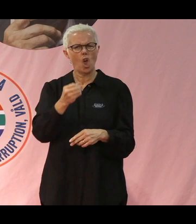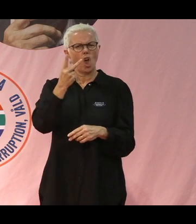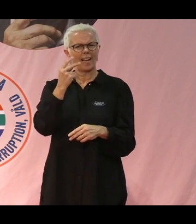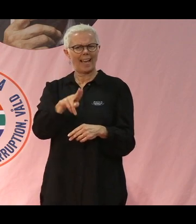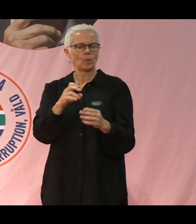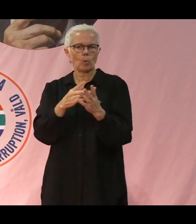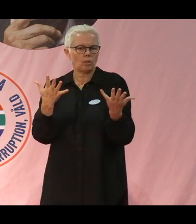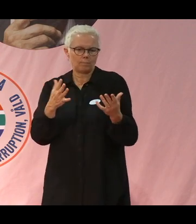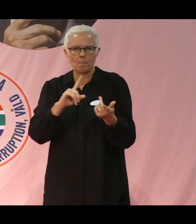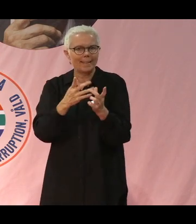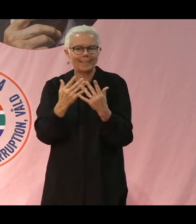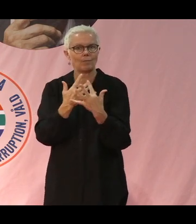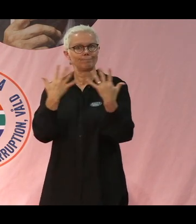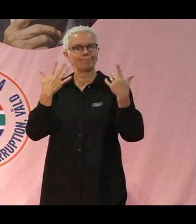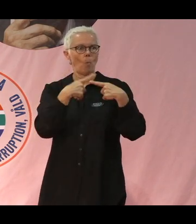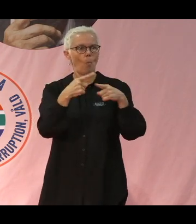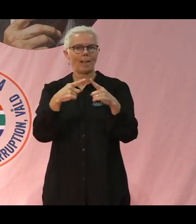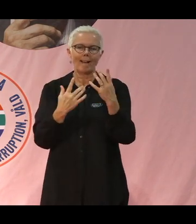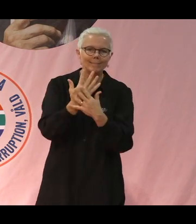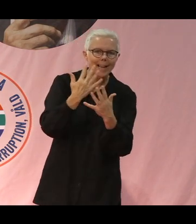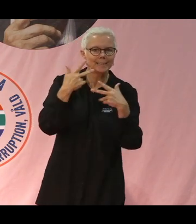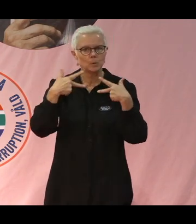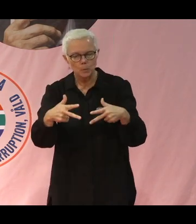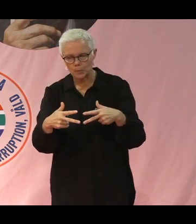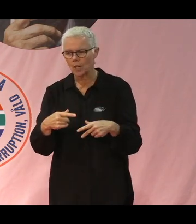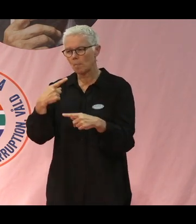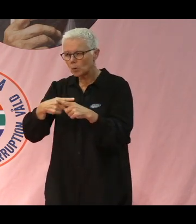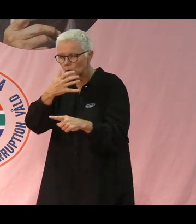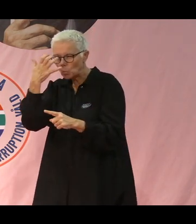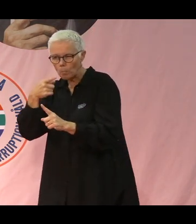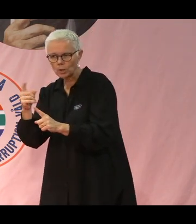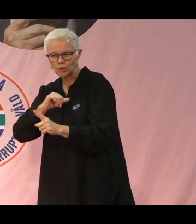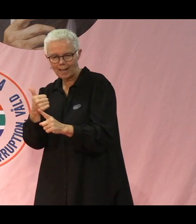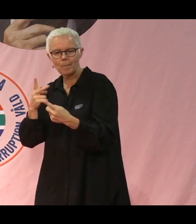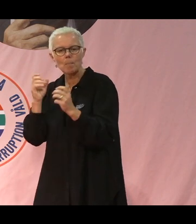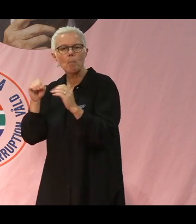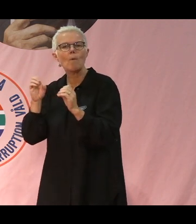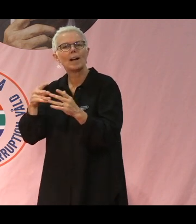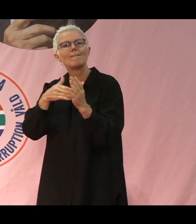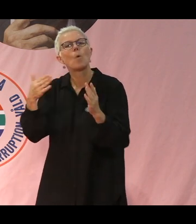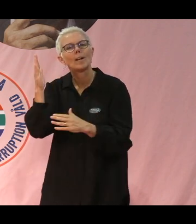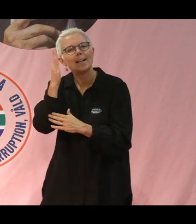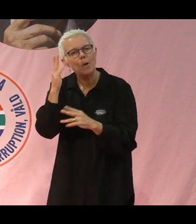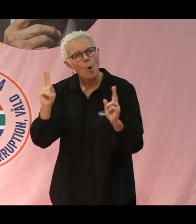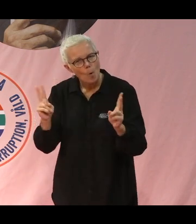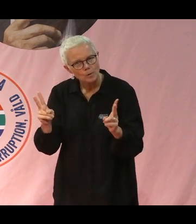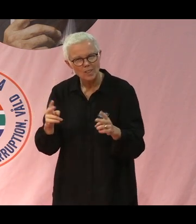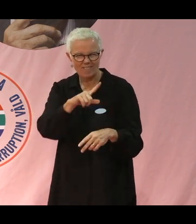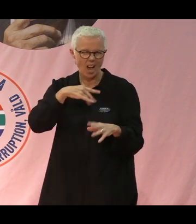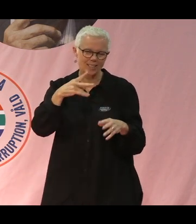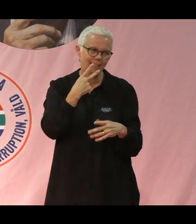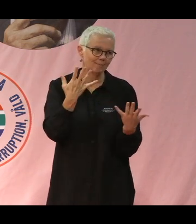Ja, och sen så påverks jordbrukarna också av klimatet. Och nu har vi sett i Indien